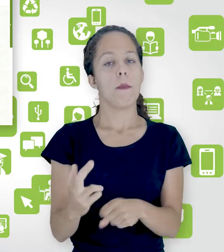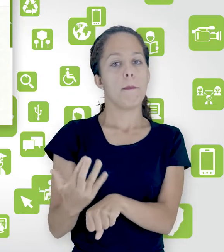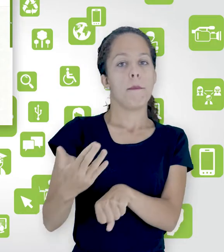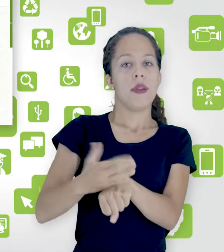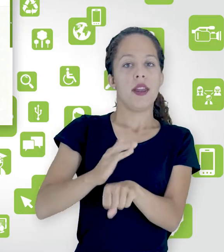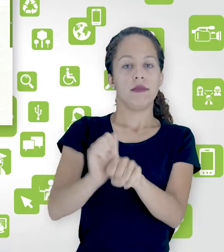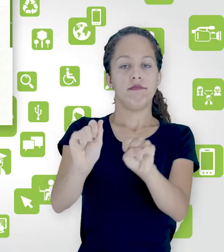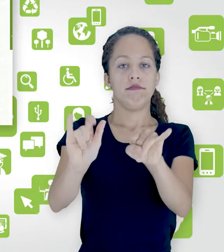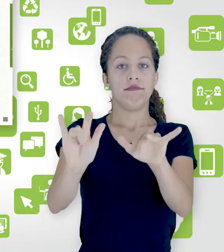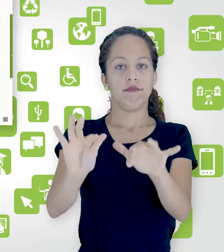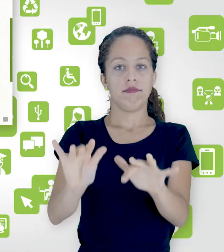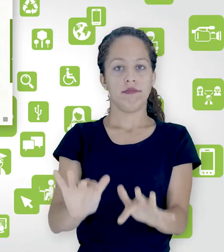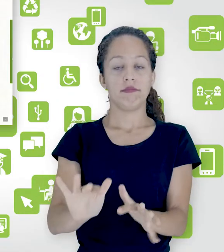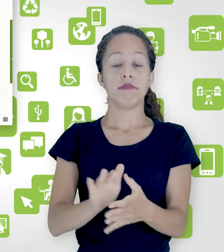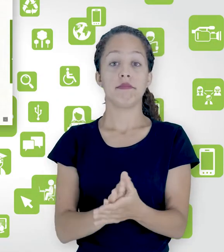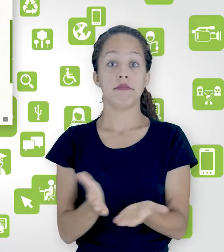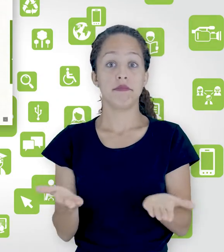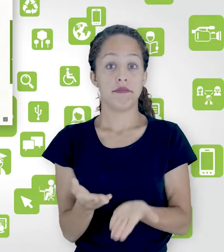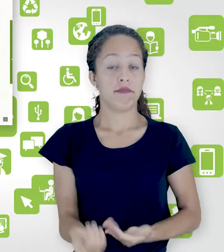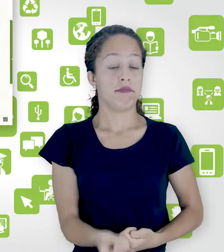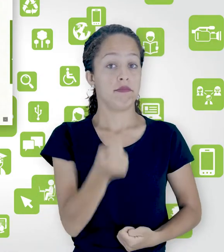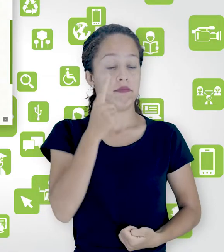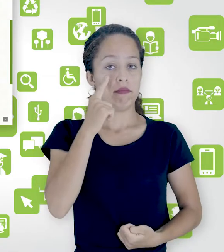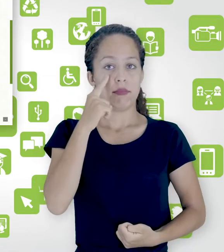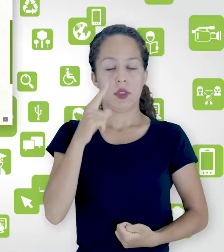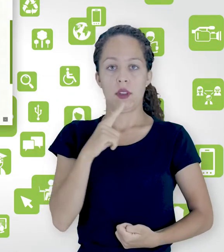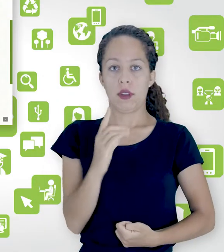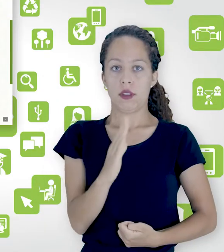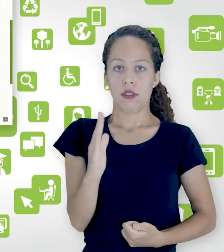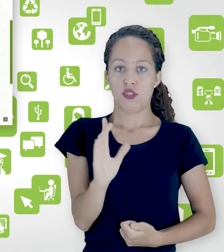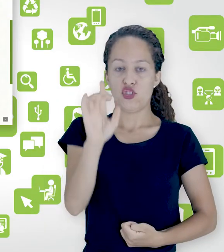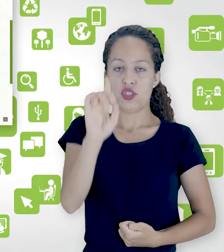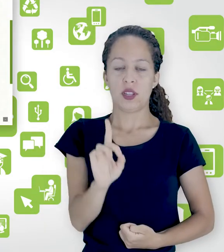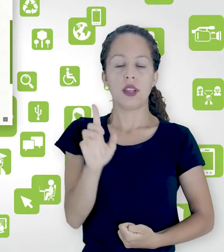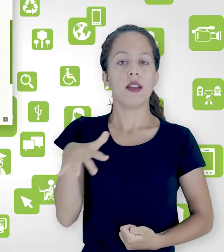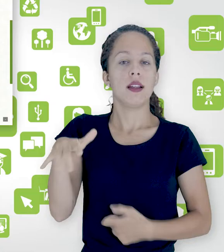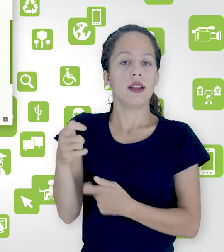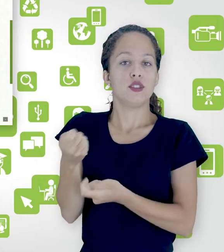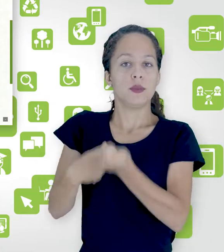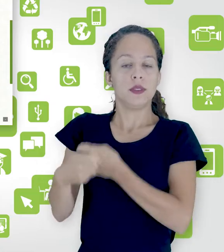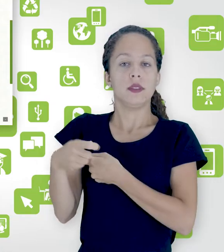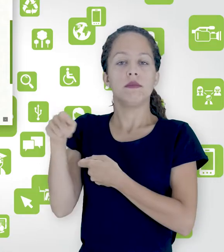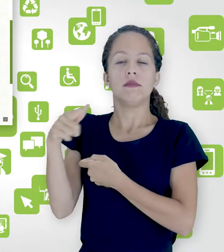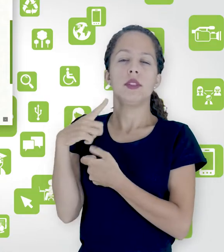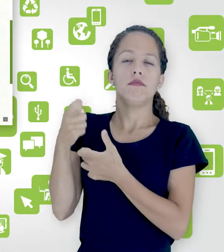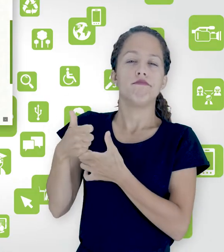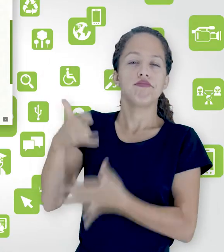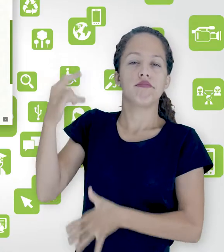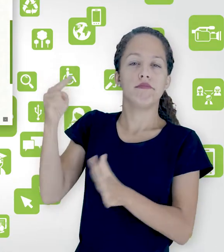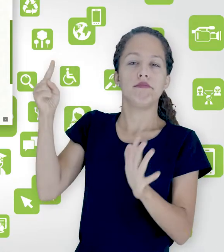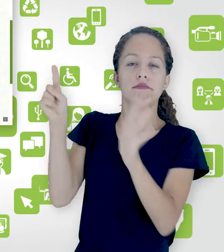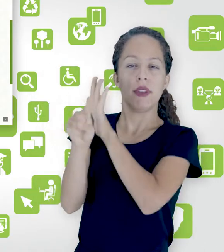vamos no canto direito em administração, banco de questões, perguntas